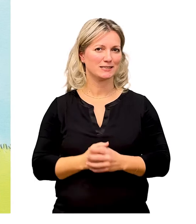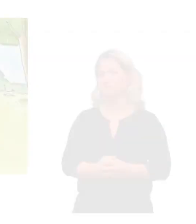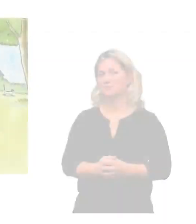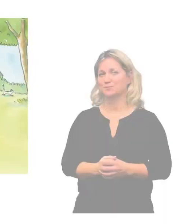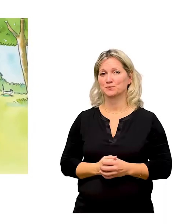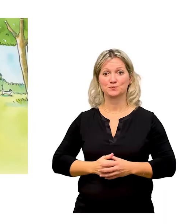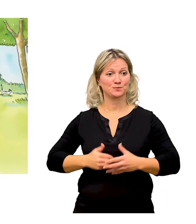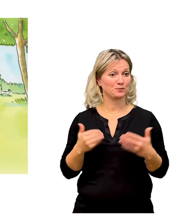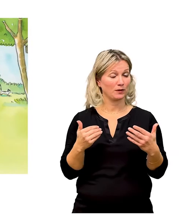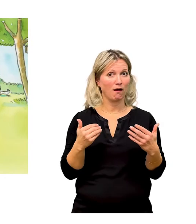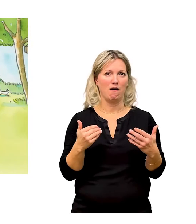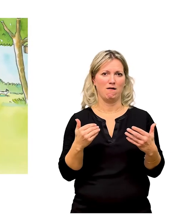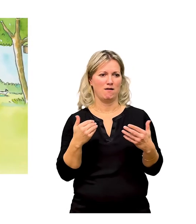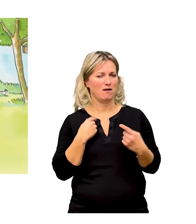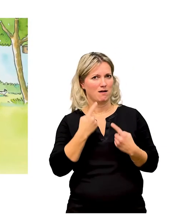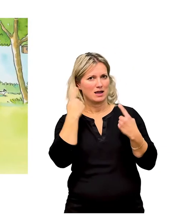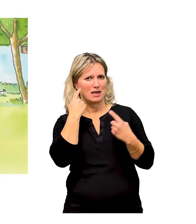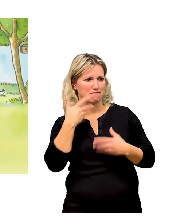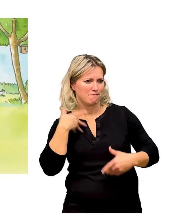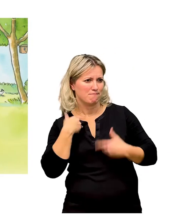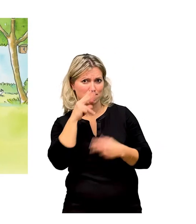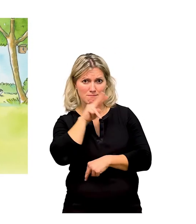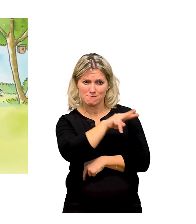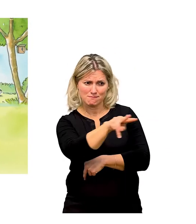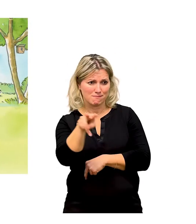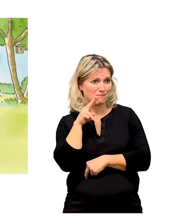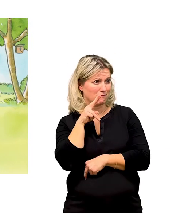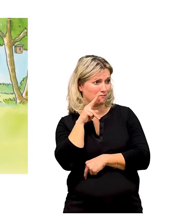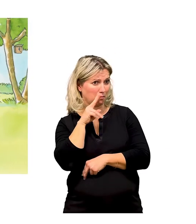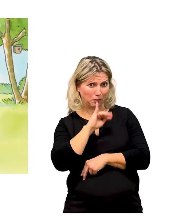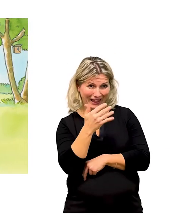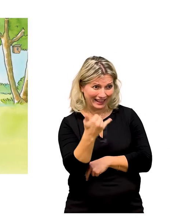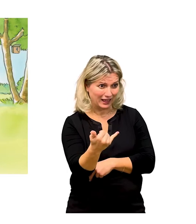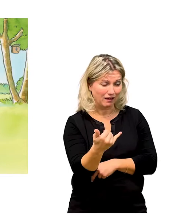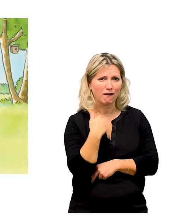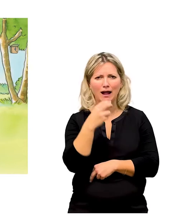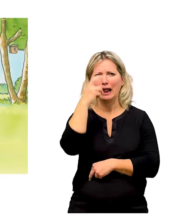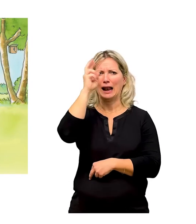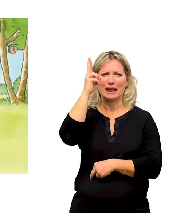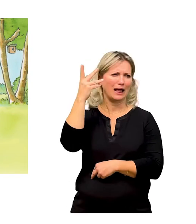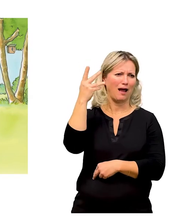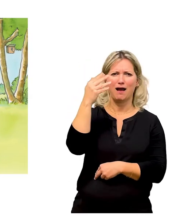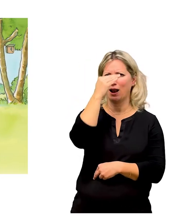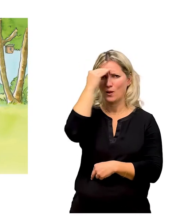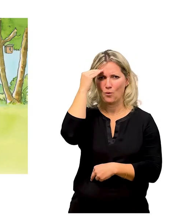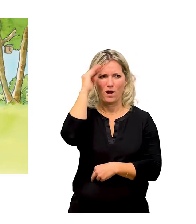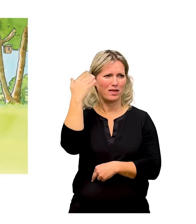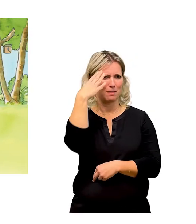Hier machen wir unser Projekt. Aufgeregt schaut Kim sich um. Auch Linda, Suna, Matteo und Lu